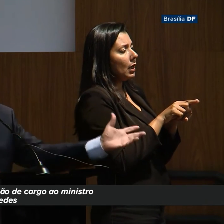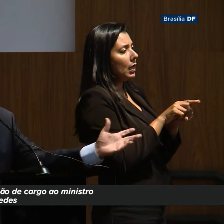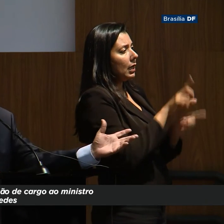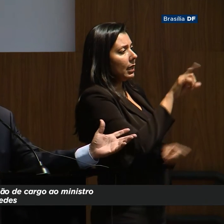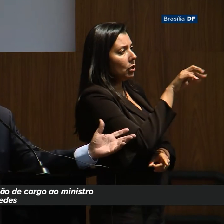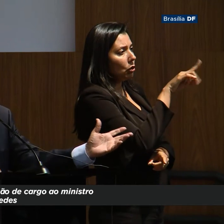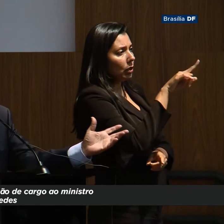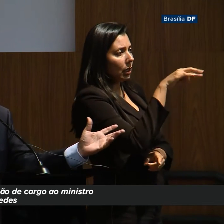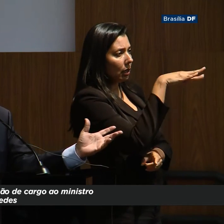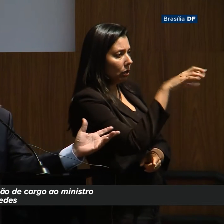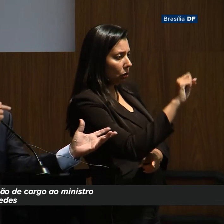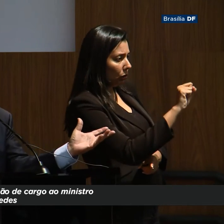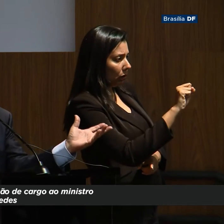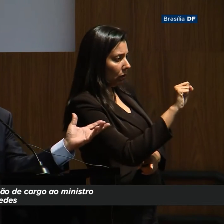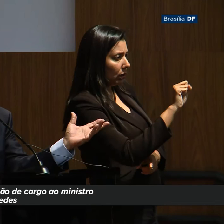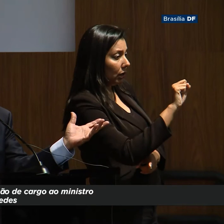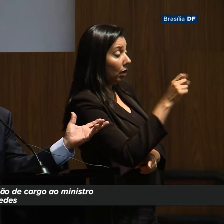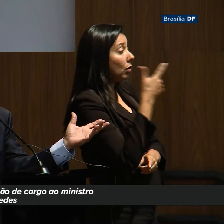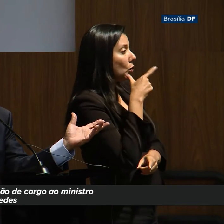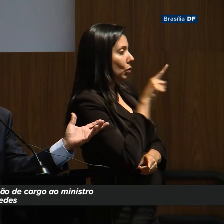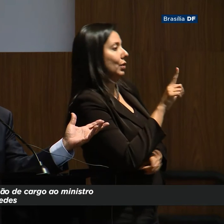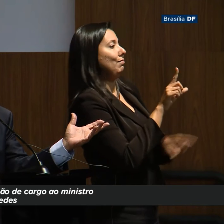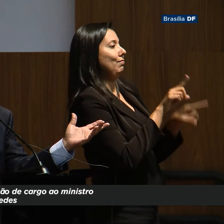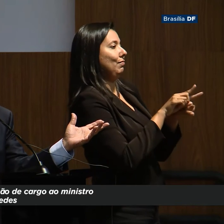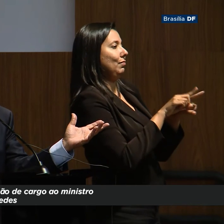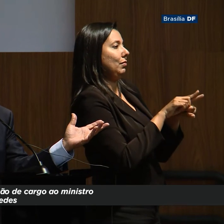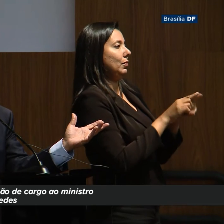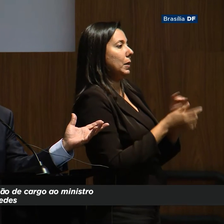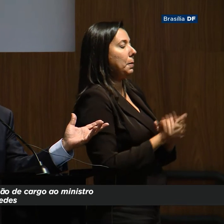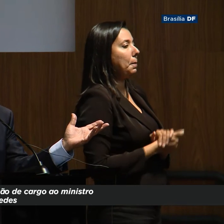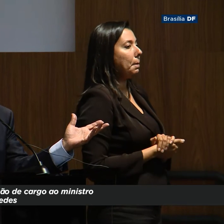desonerações, 300 bi, esses são os que conseguem, tem lobby.